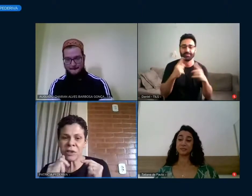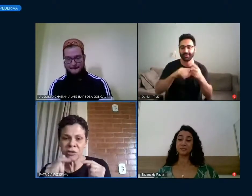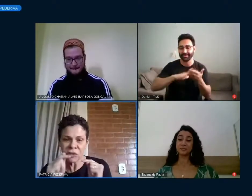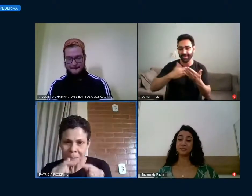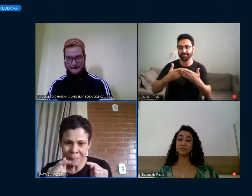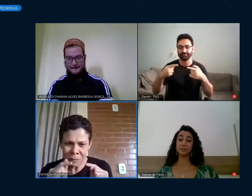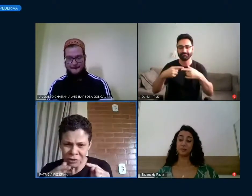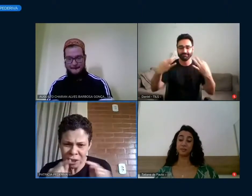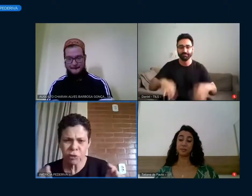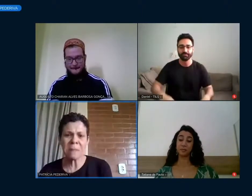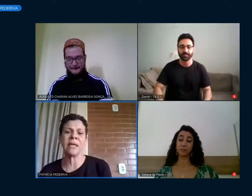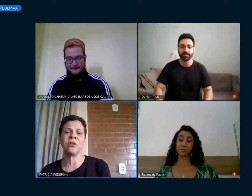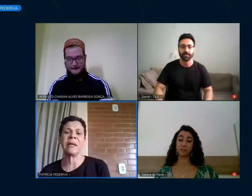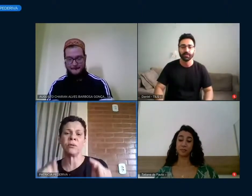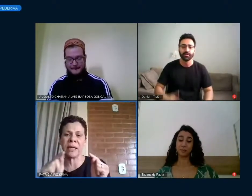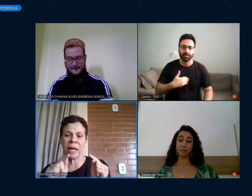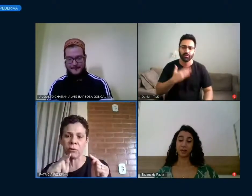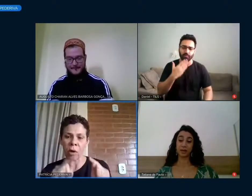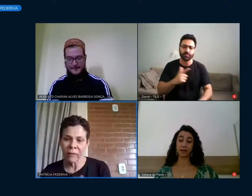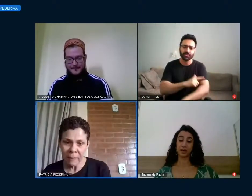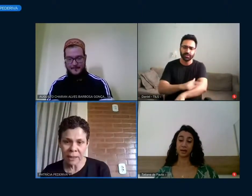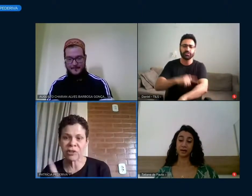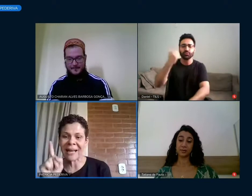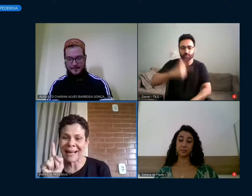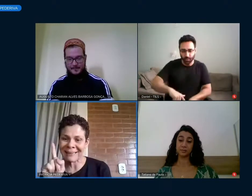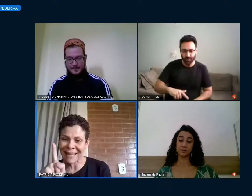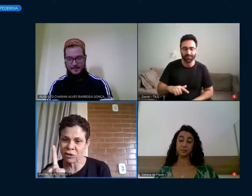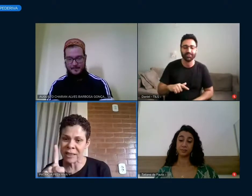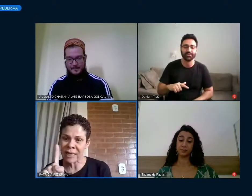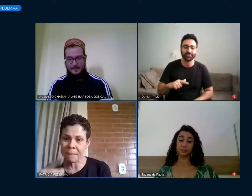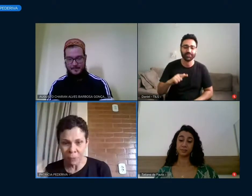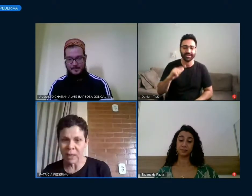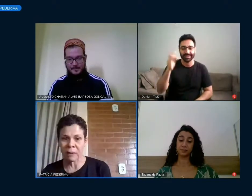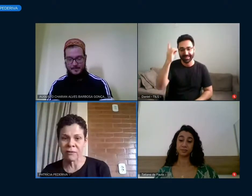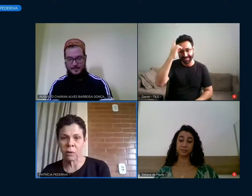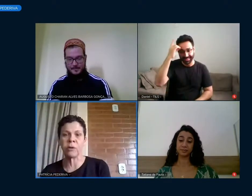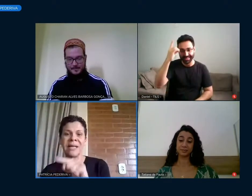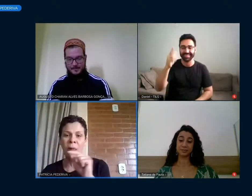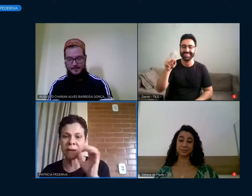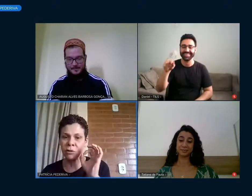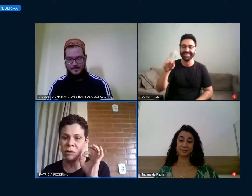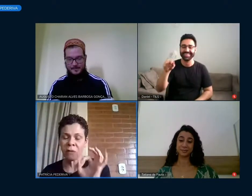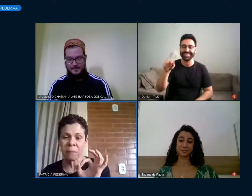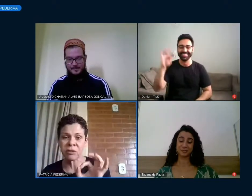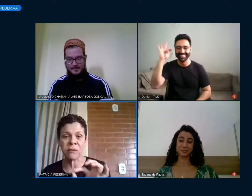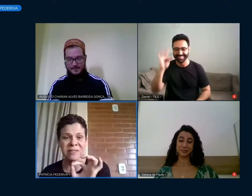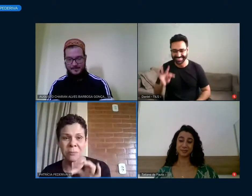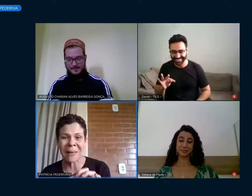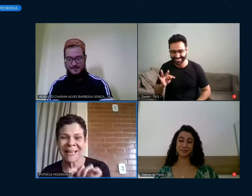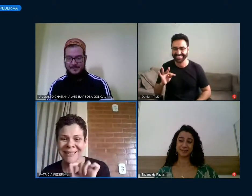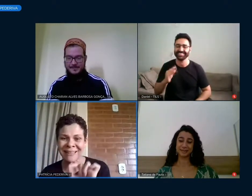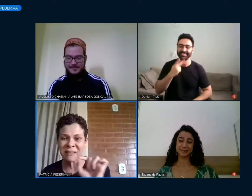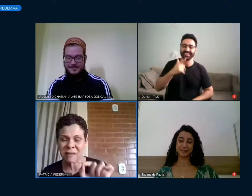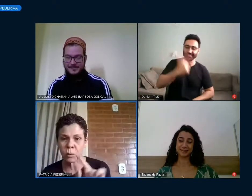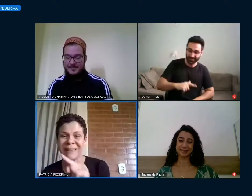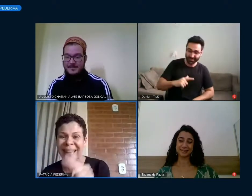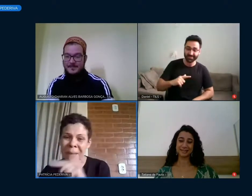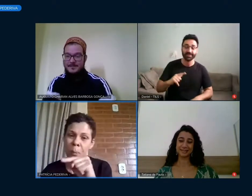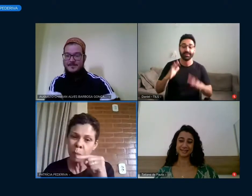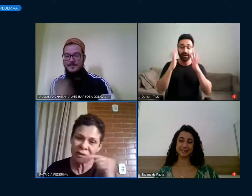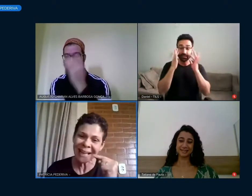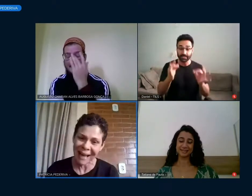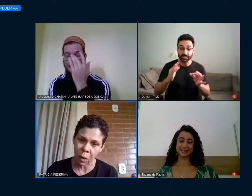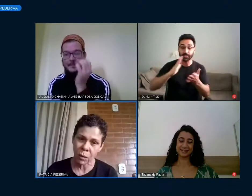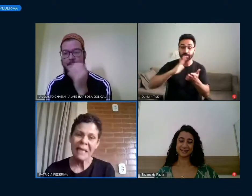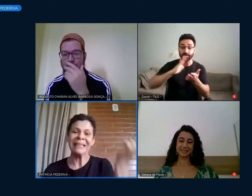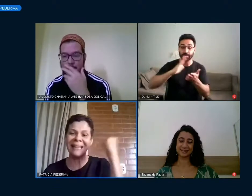Eu vou pedir, gentilmente, para que o Daniel, novamente, que a Tatiana, e repito que ela falou que o Daniel traduzou novamente, que vocês prestem atenção no